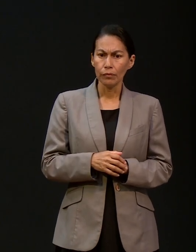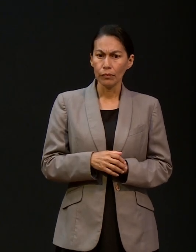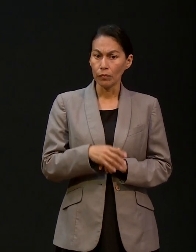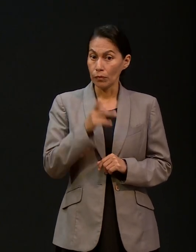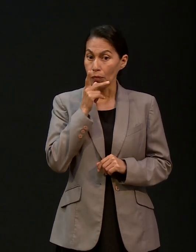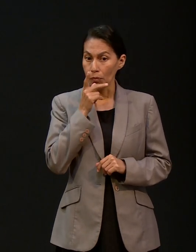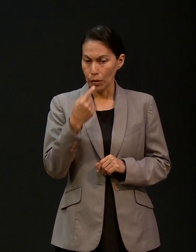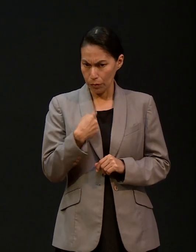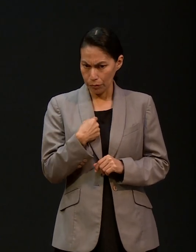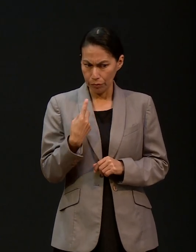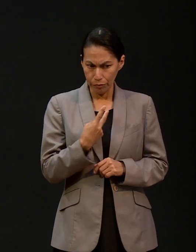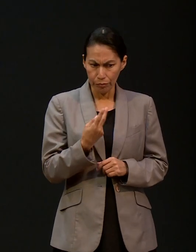oración, ¿verdad?, antes de comenzar,